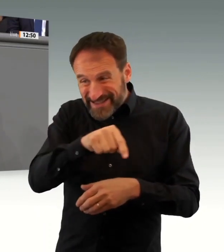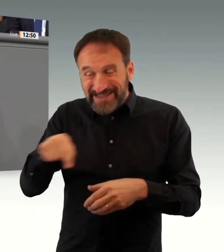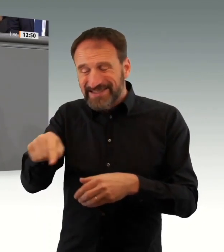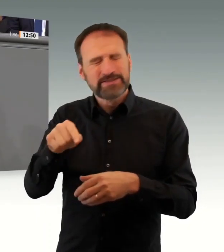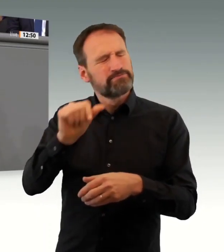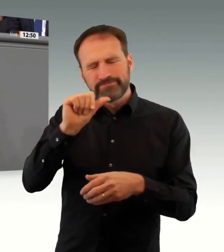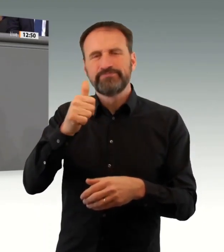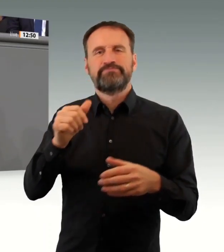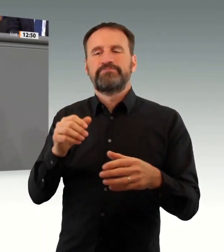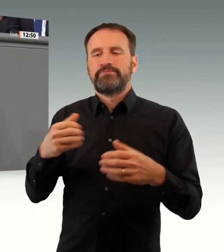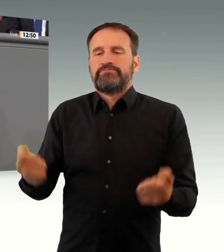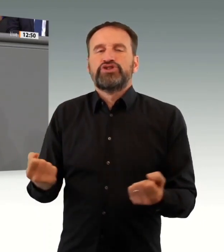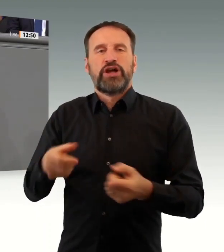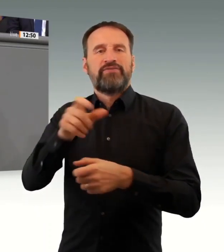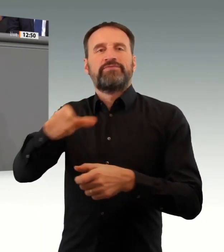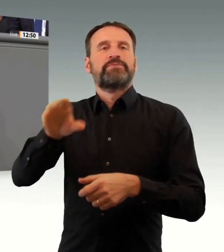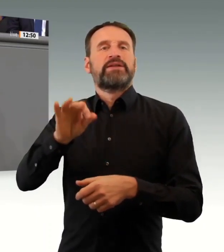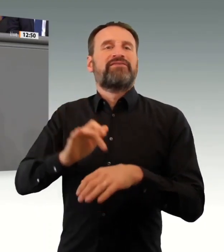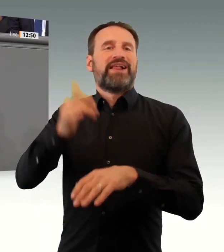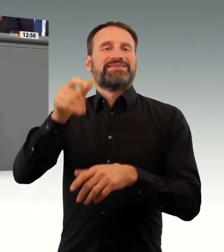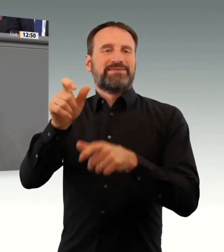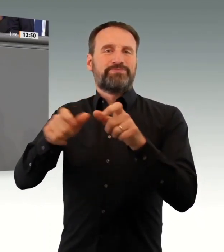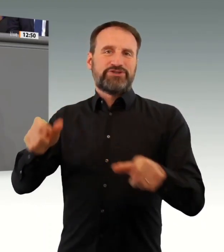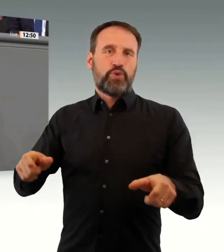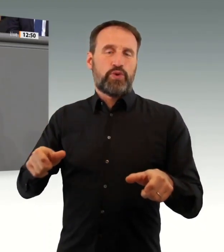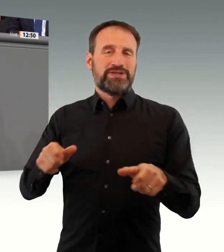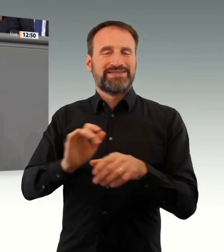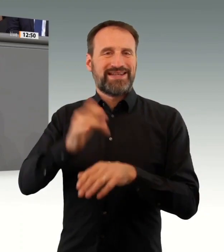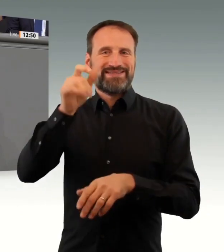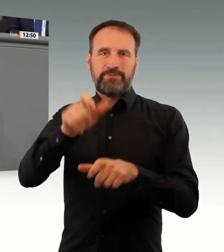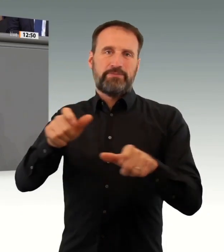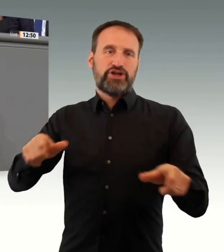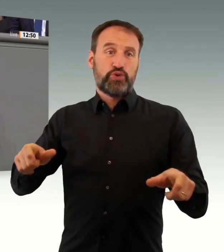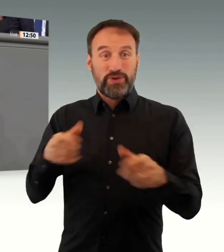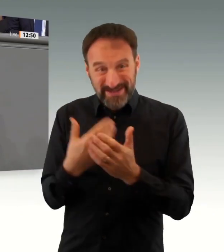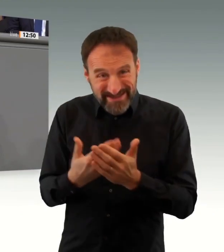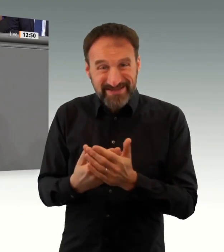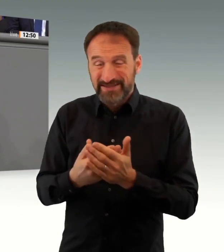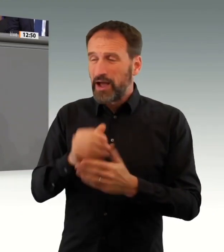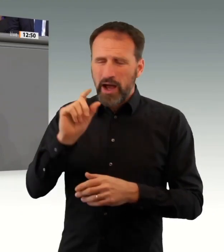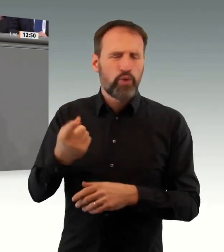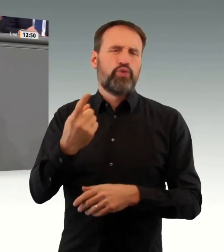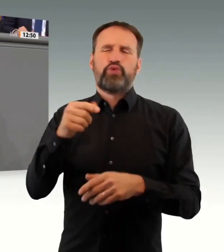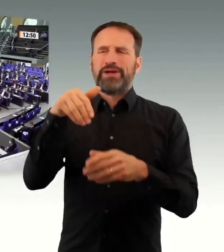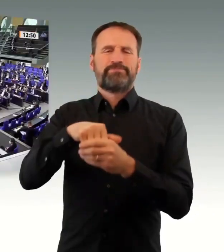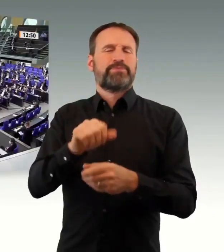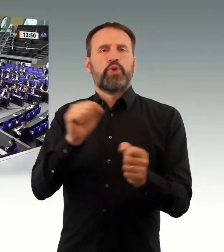Damit schützen Sie nicht nur sich selbst, damit retten Sie Leben! Vielen Dank!